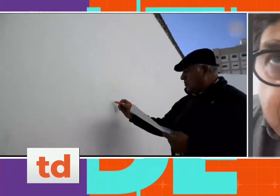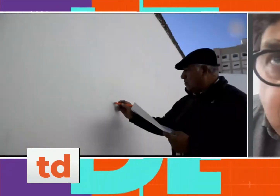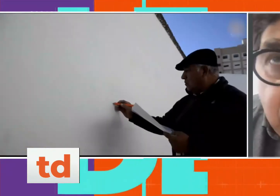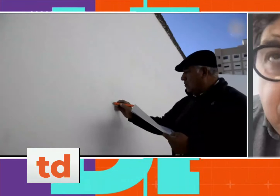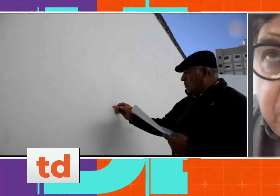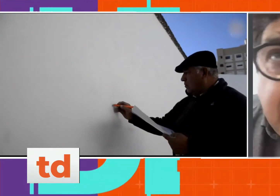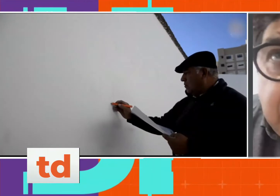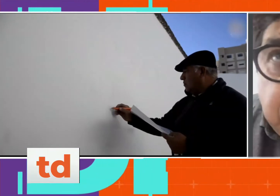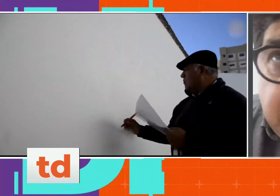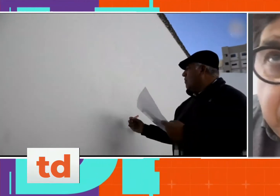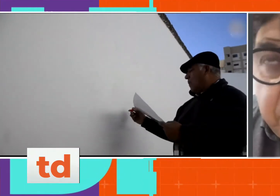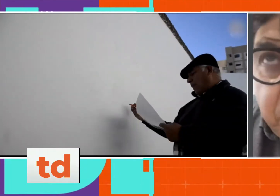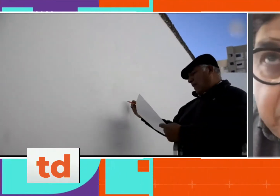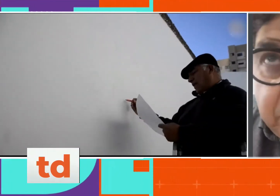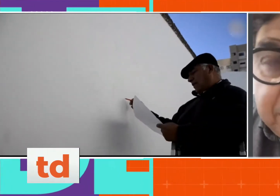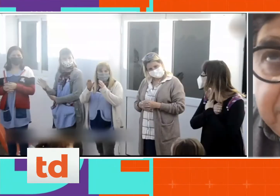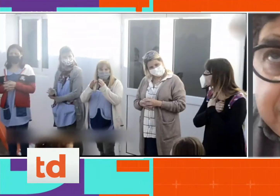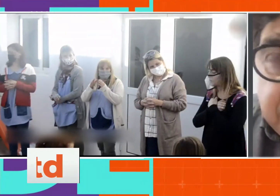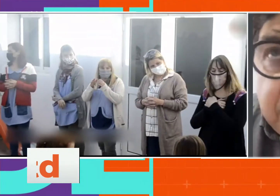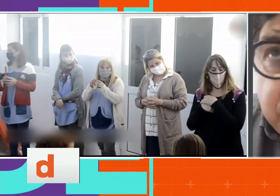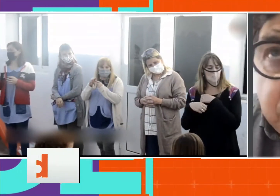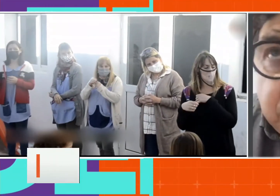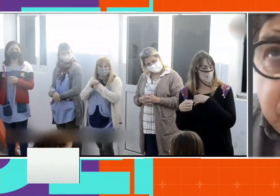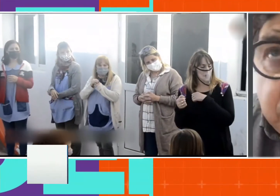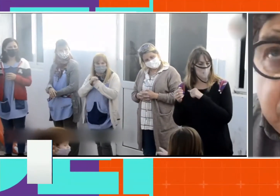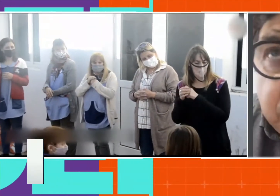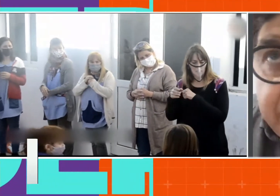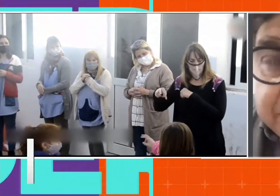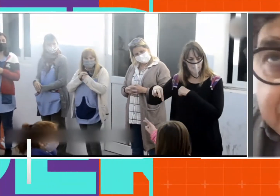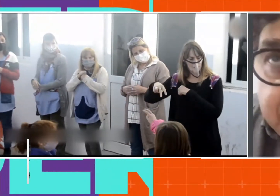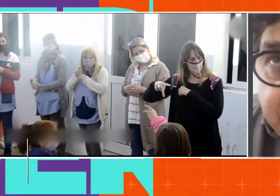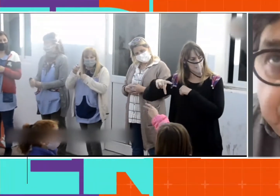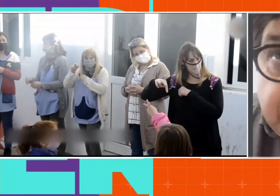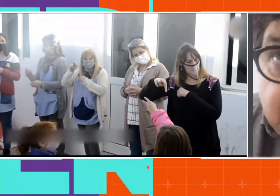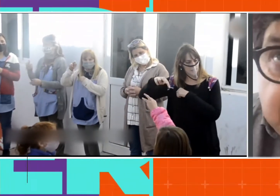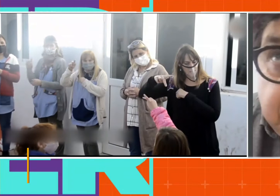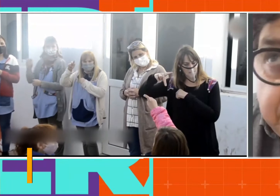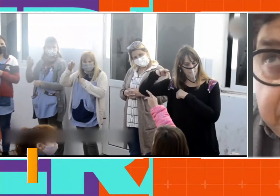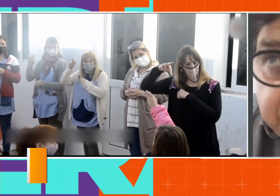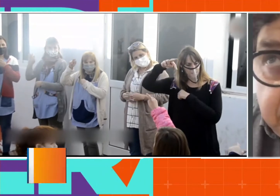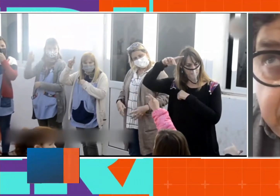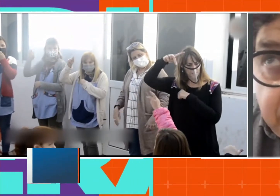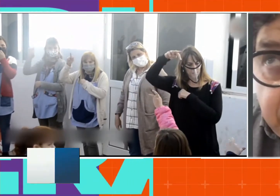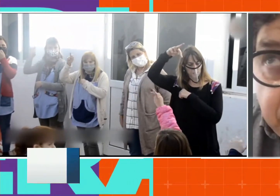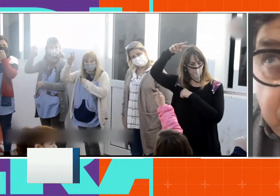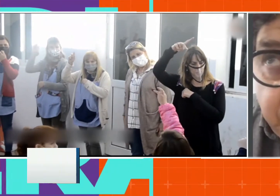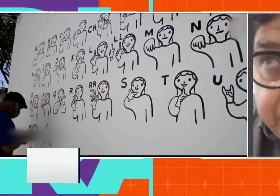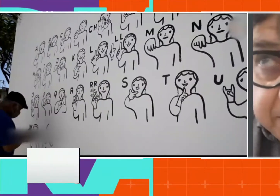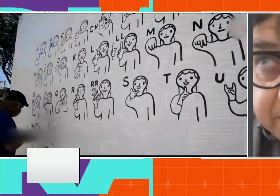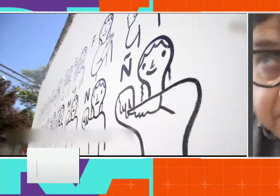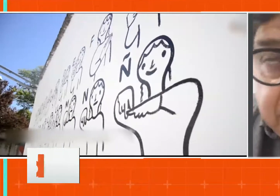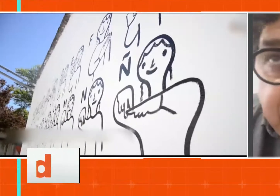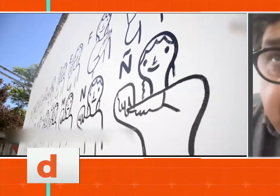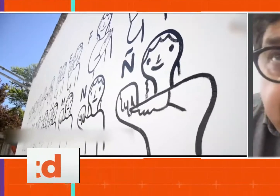hacerlo, no es algo nuevo, hemos visto que se está haciendo en algunos otros lugares del país, e inclusive también en otros